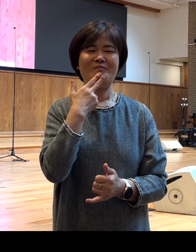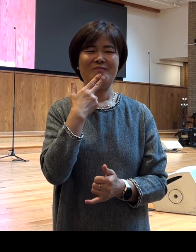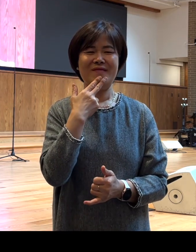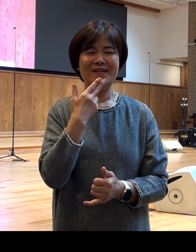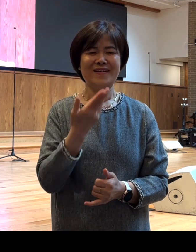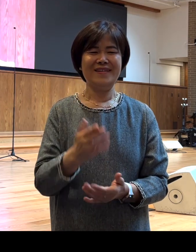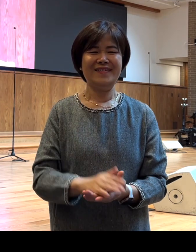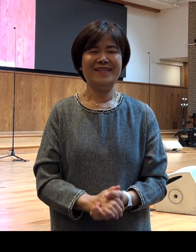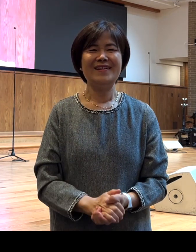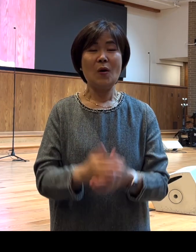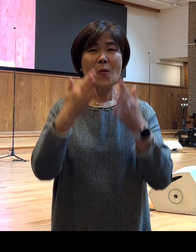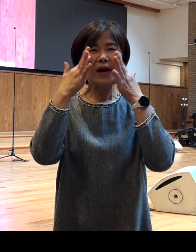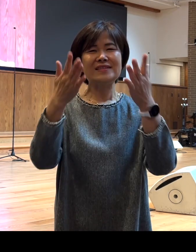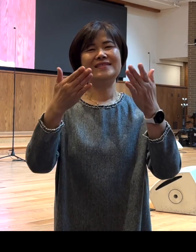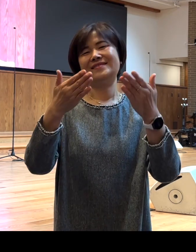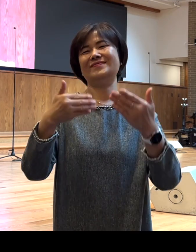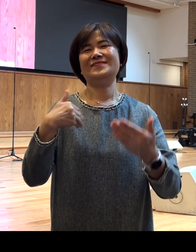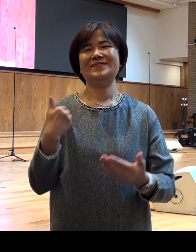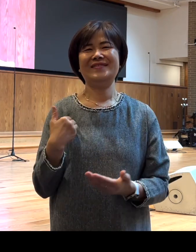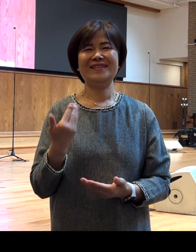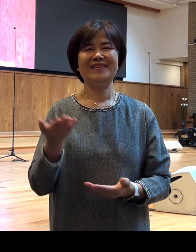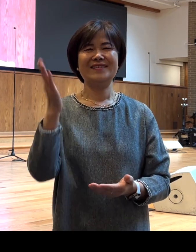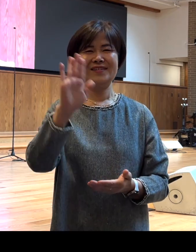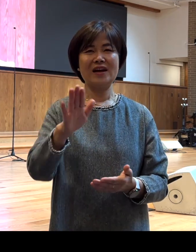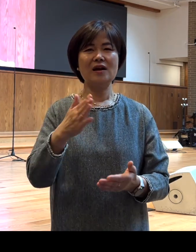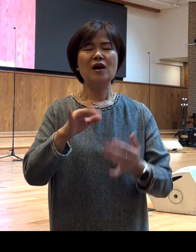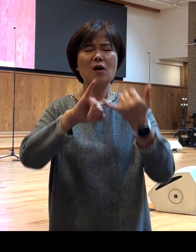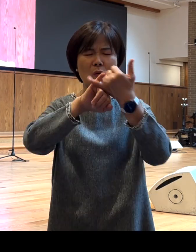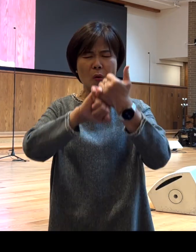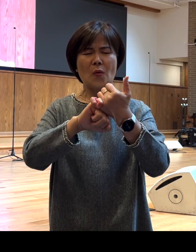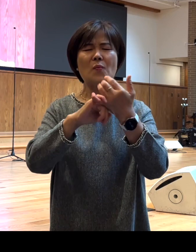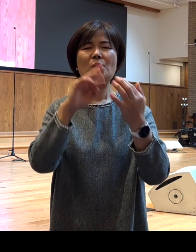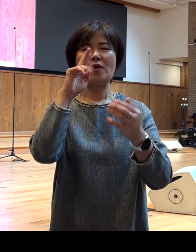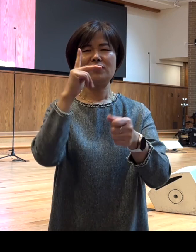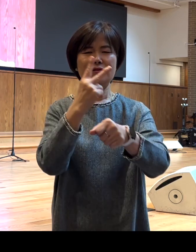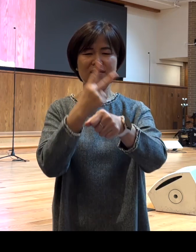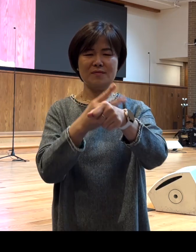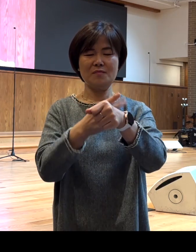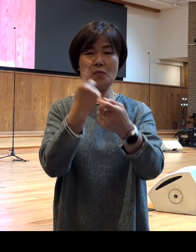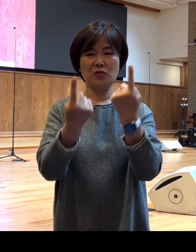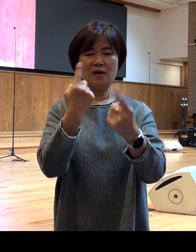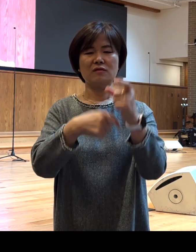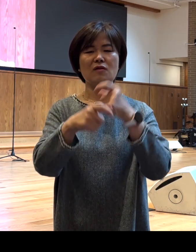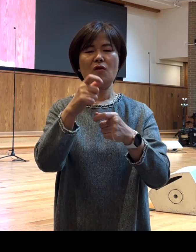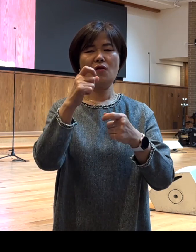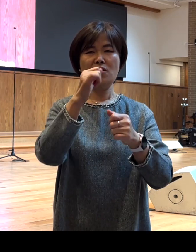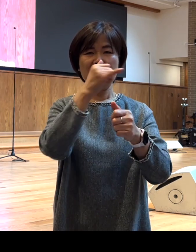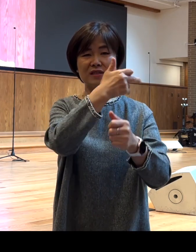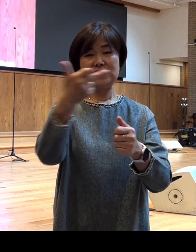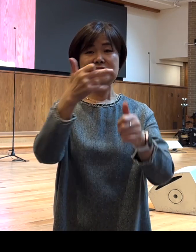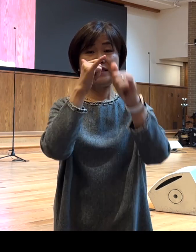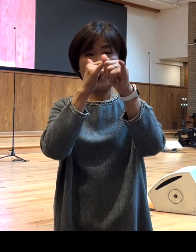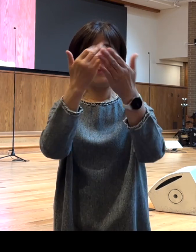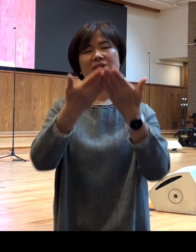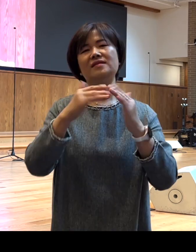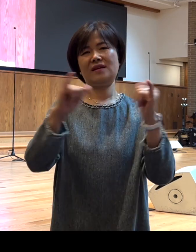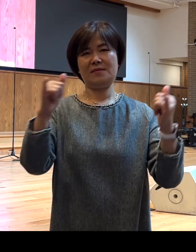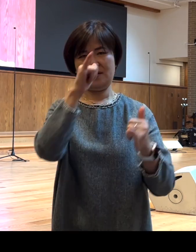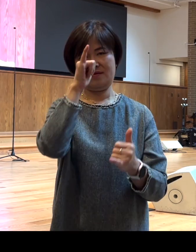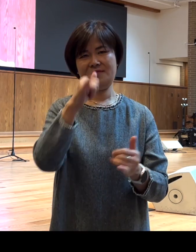확신이 없으시죠? 저는 반드시 있었을 것이라고 믿습니다 그럼 바울은 이 땅에서 많은 칭찬,